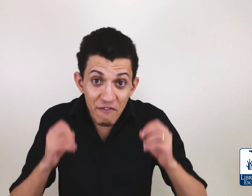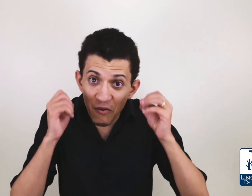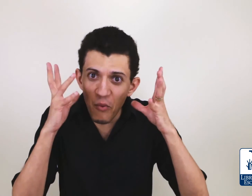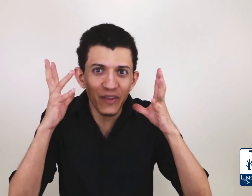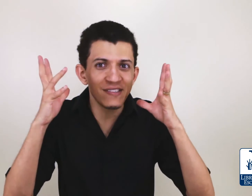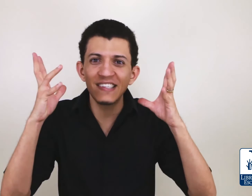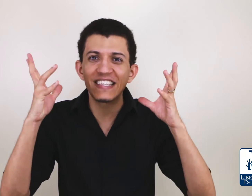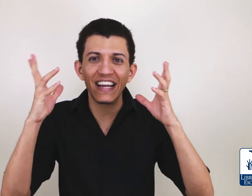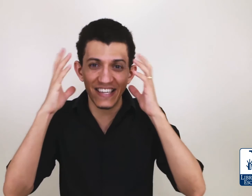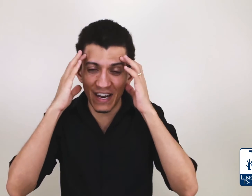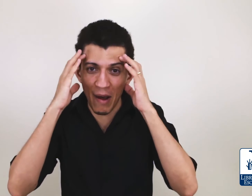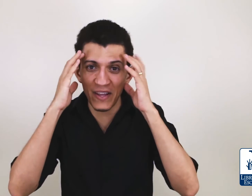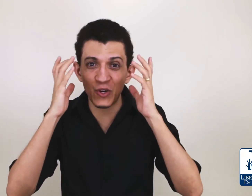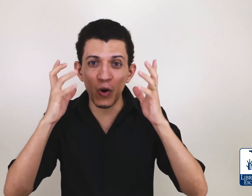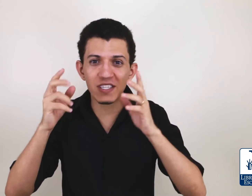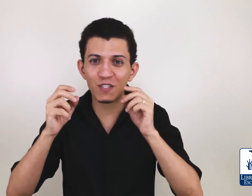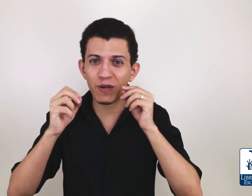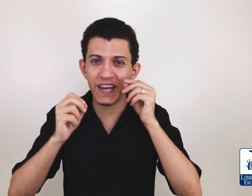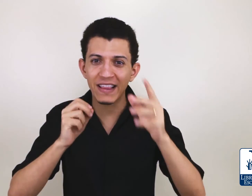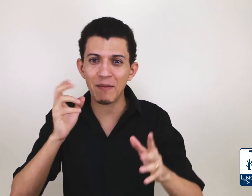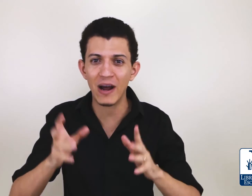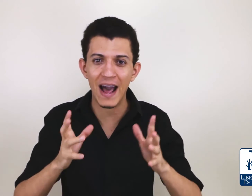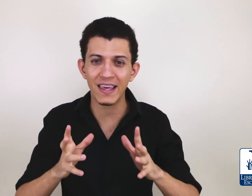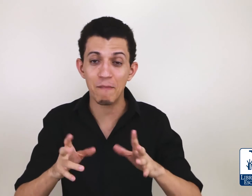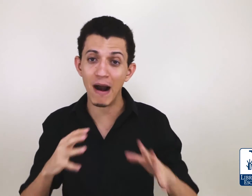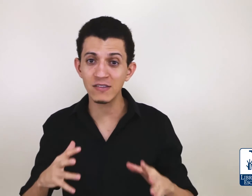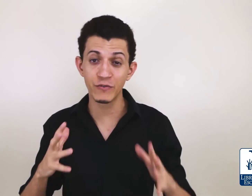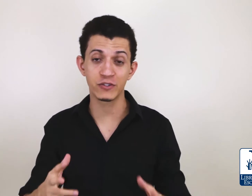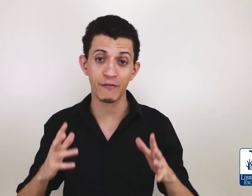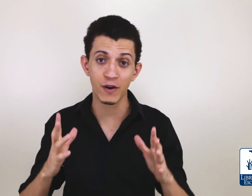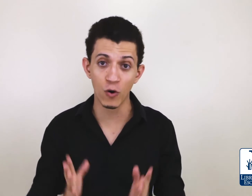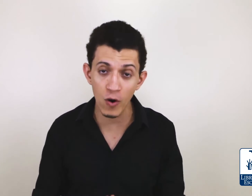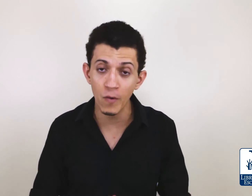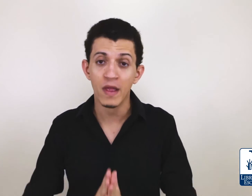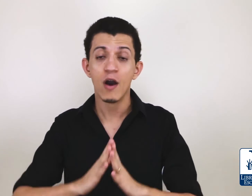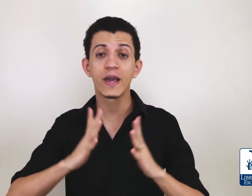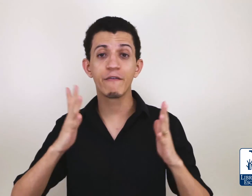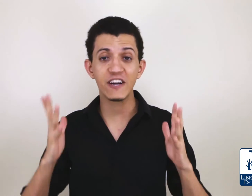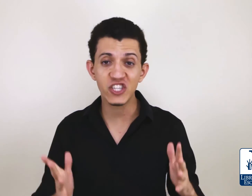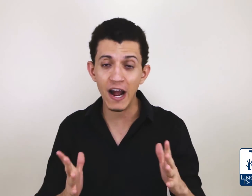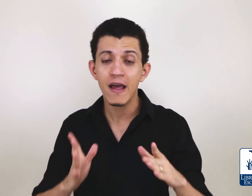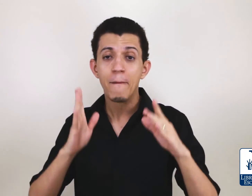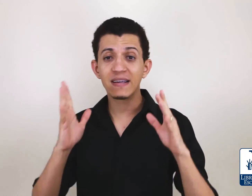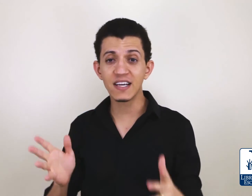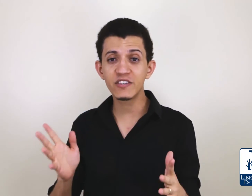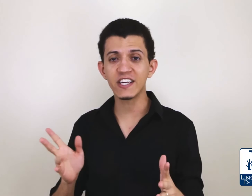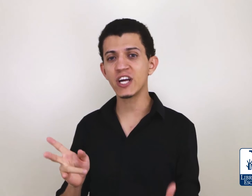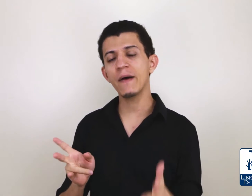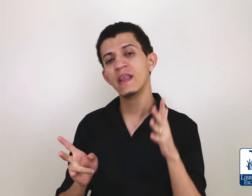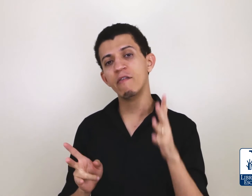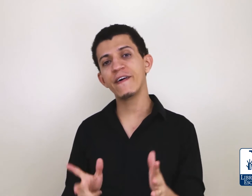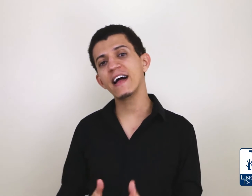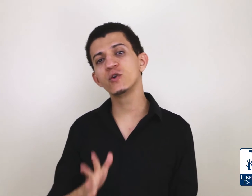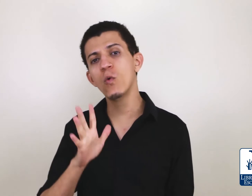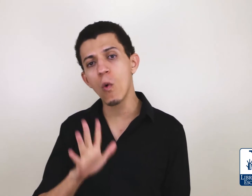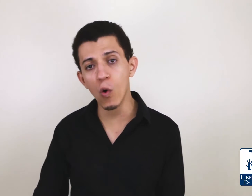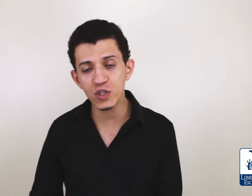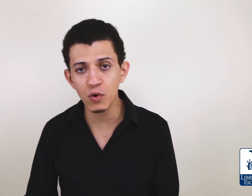vindo muitos insights aqui na mente, coisa que a gente poderia trabalhar aqui. Mas o vídeo está ficando longo, eu quero fechar. Mas, antes de fechar, vou falar de um último